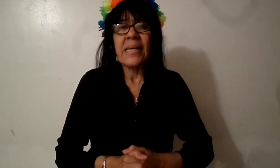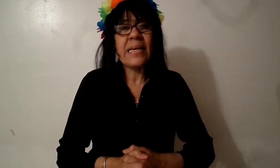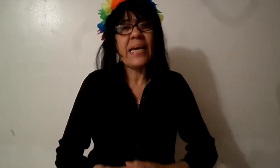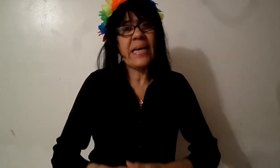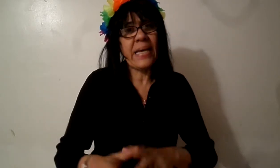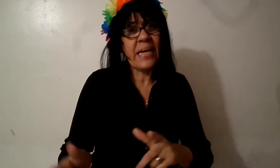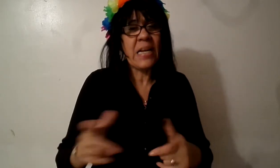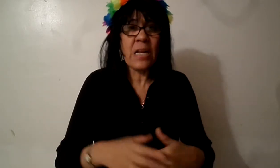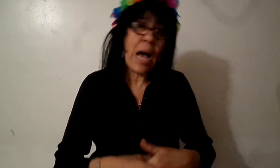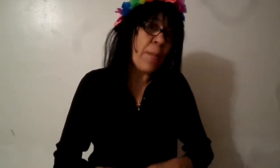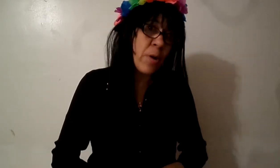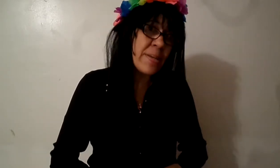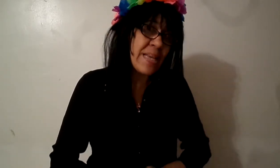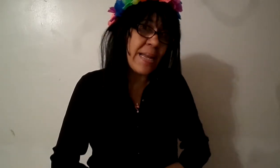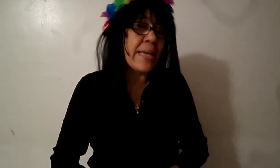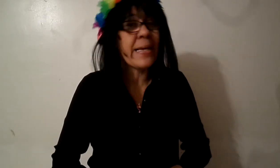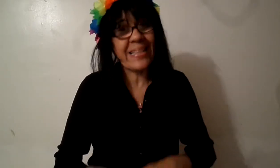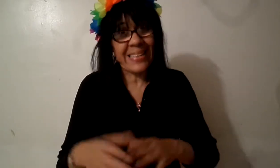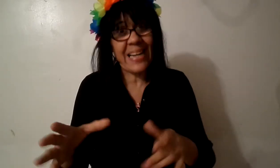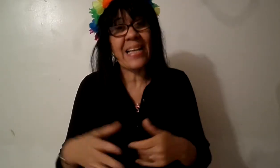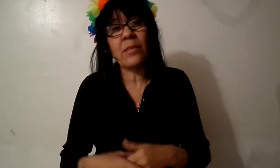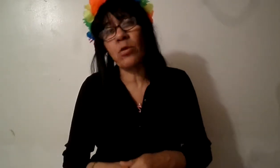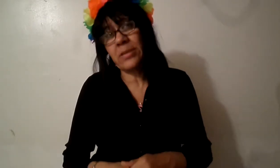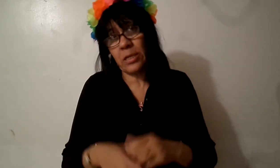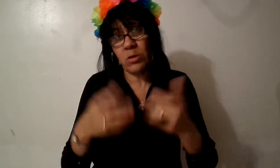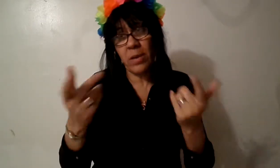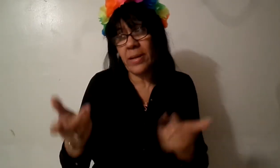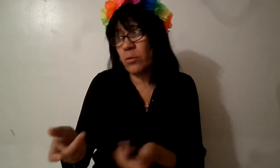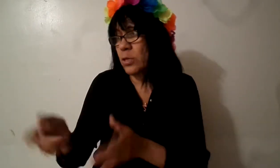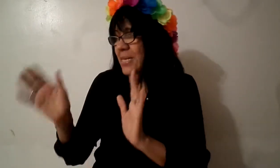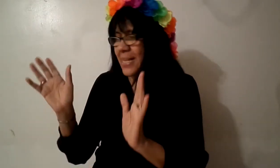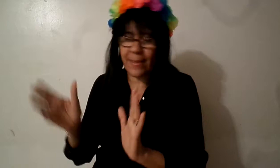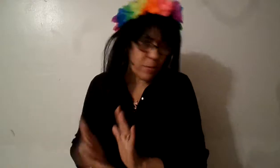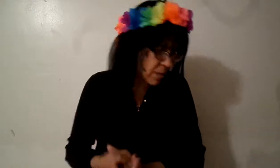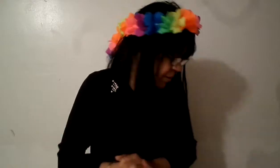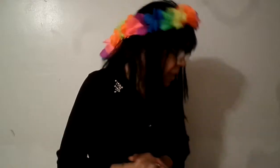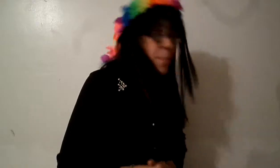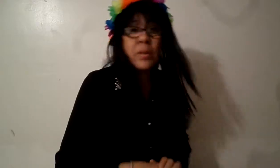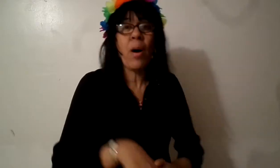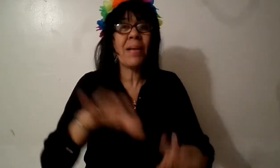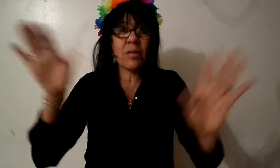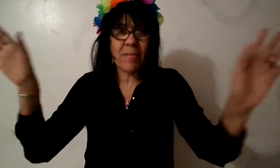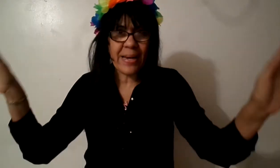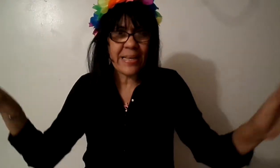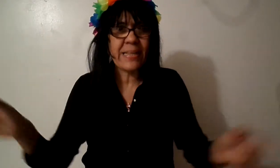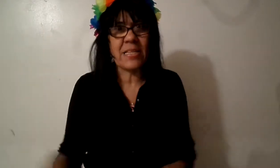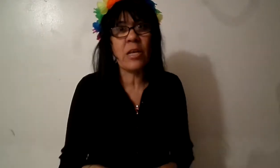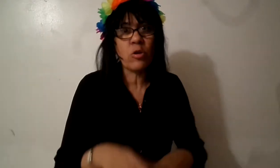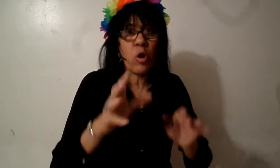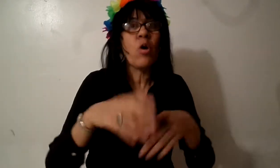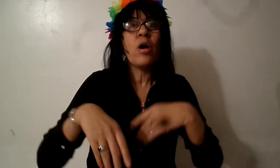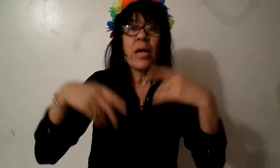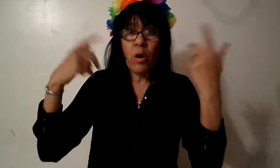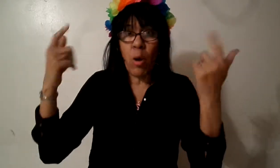que él apruebe esa ley que está tratando si no sabía las noticias de las Dioses, pero estamos hablando de evangelistas le digo yo, ¿cómo